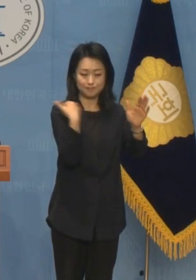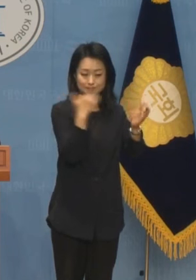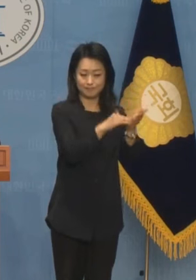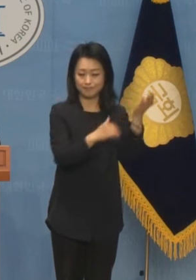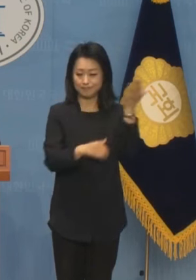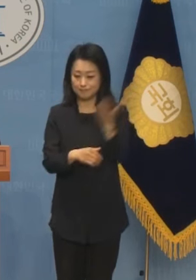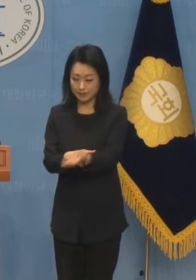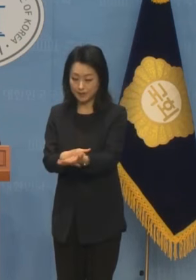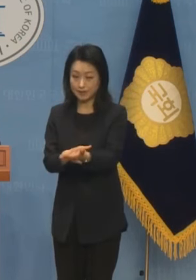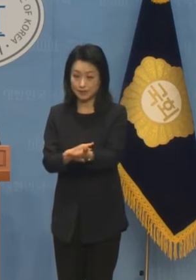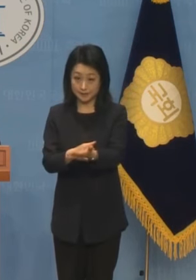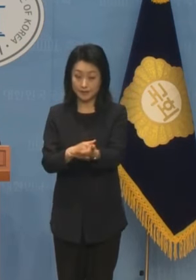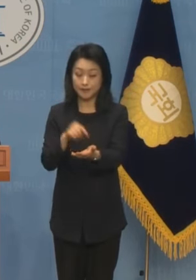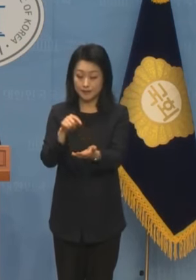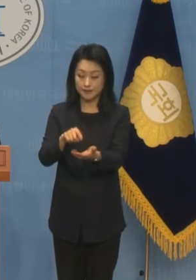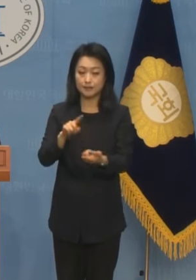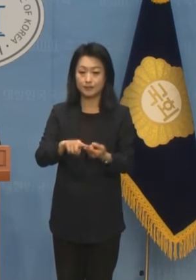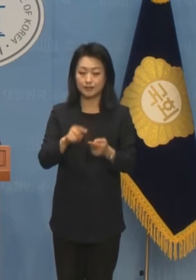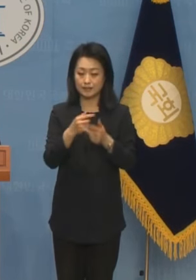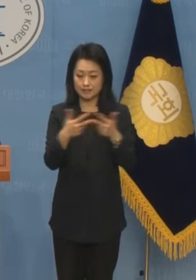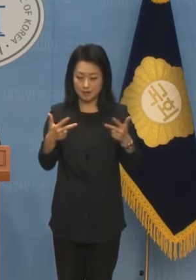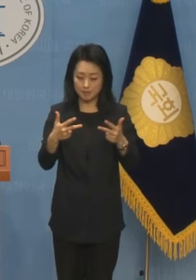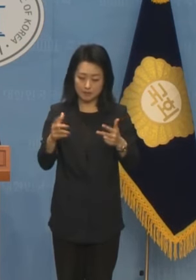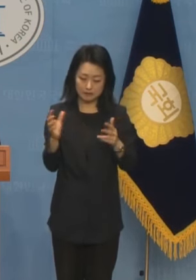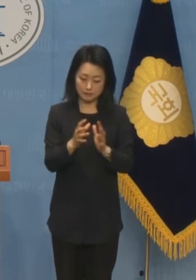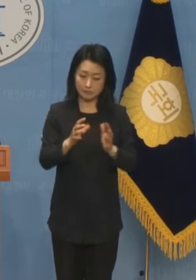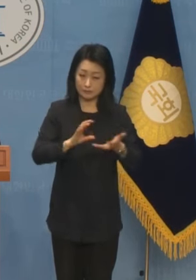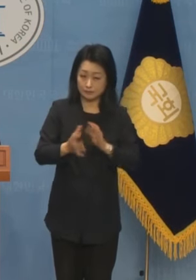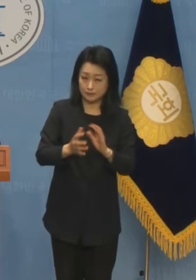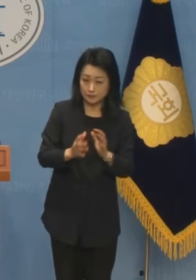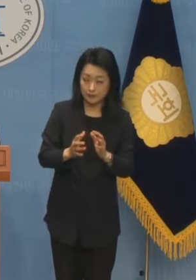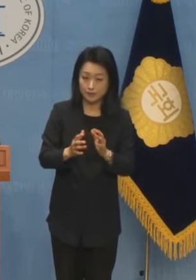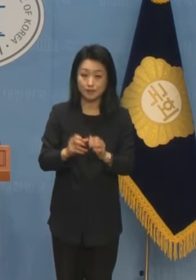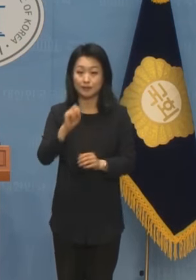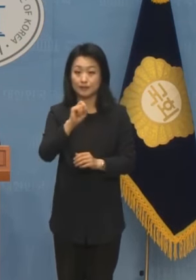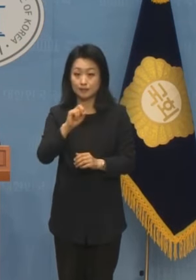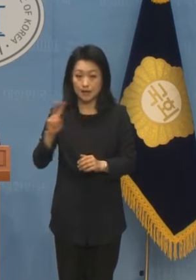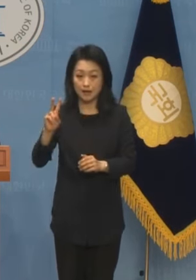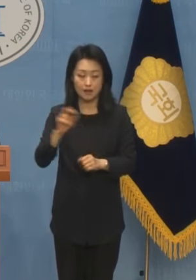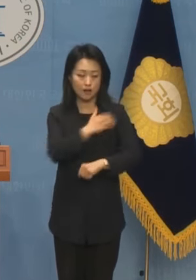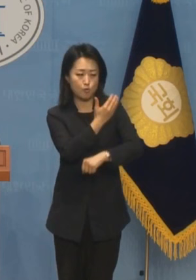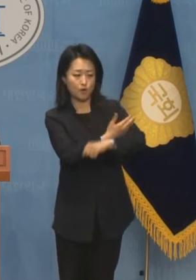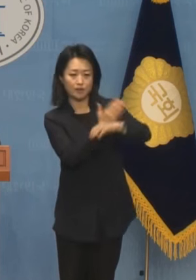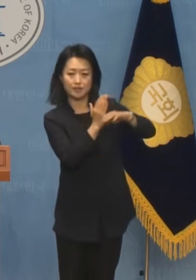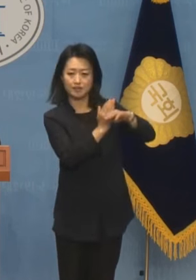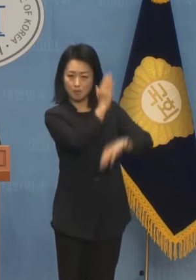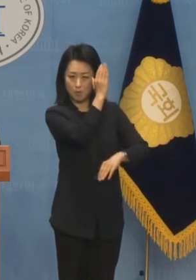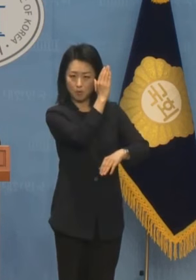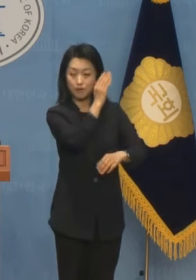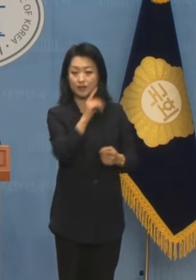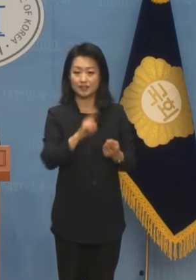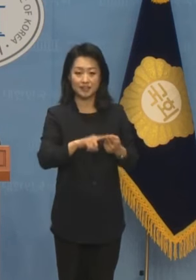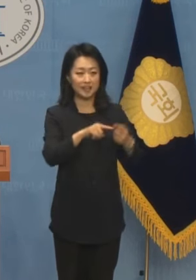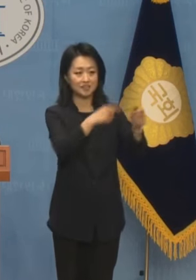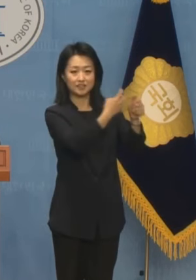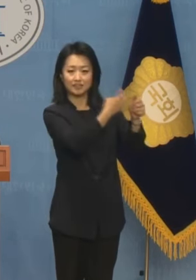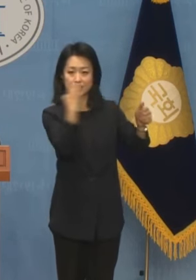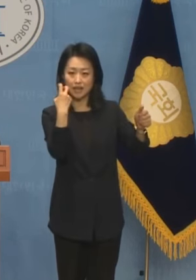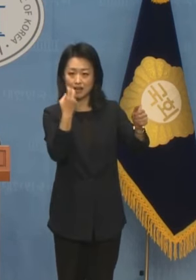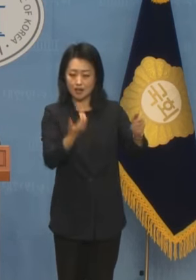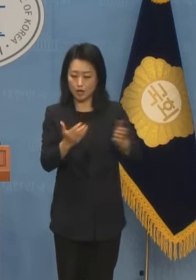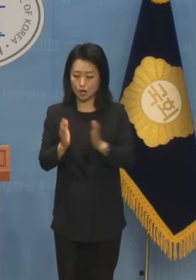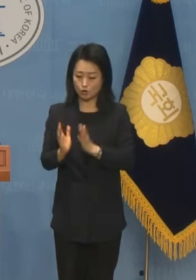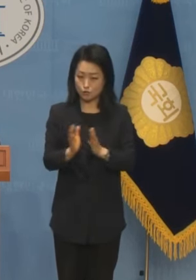난상토론을 벌이고 야당은 대통령의 제2요구권이 권한 남용이라며 탄핵 추진을 위한